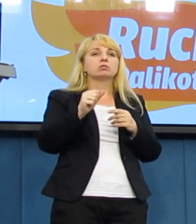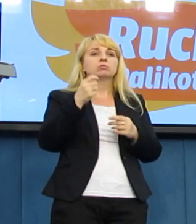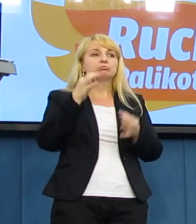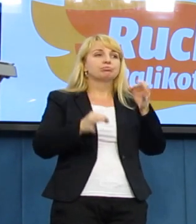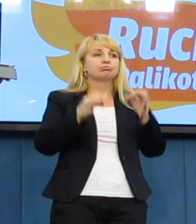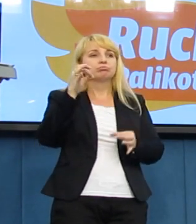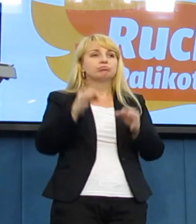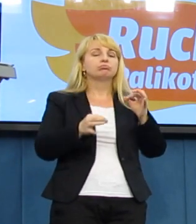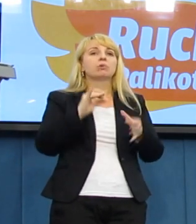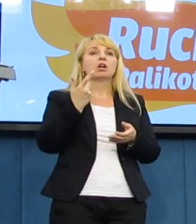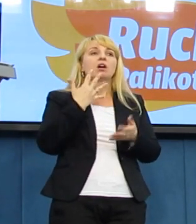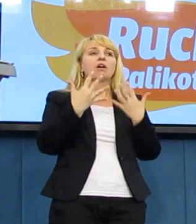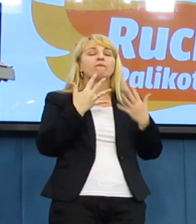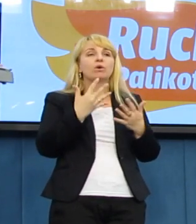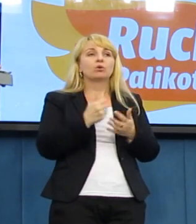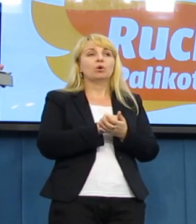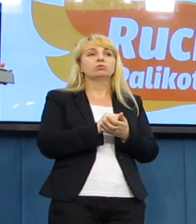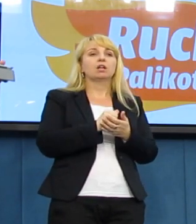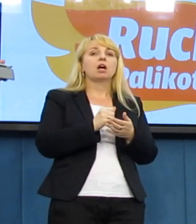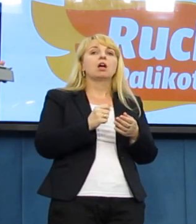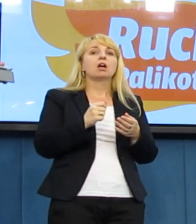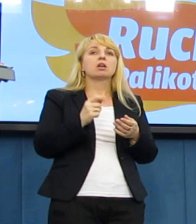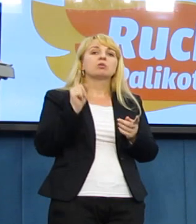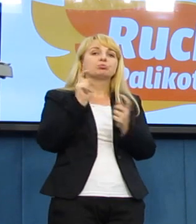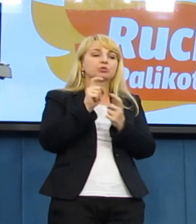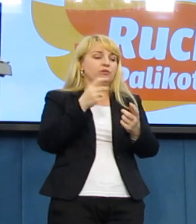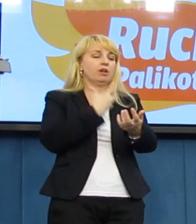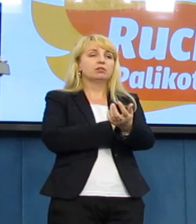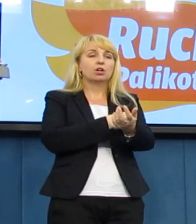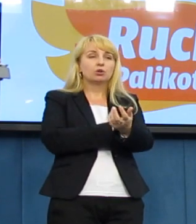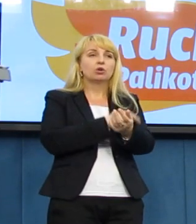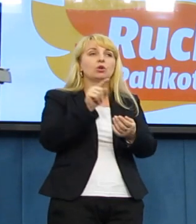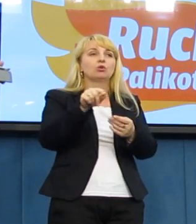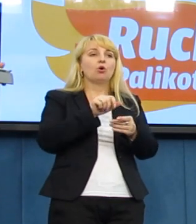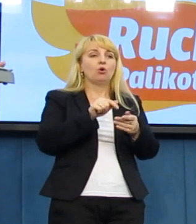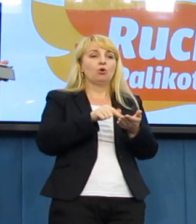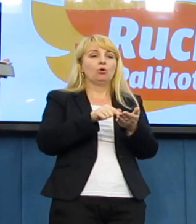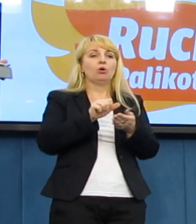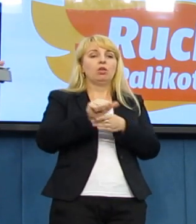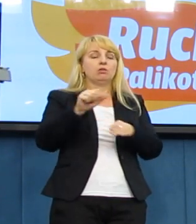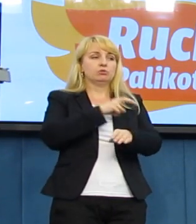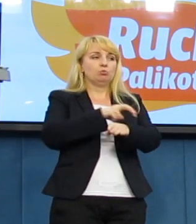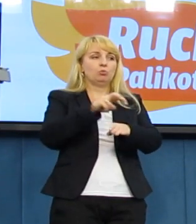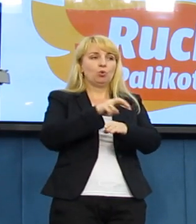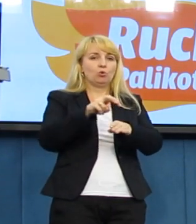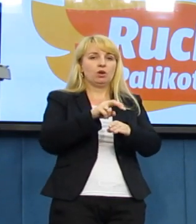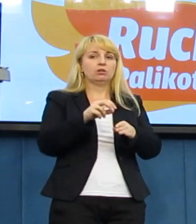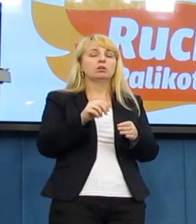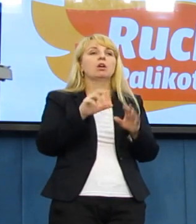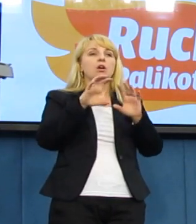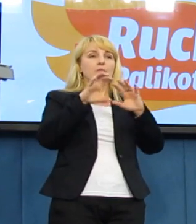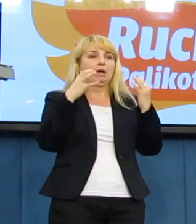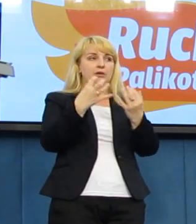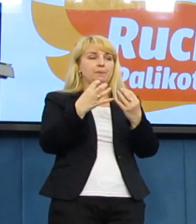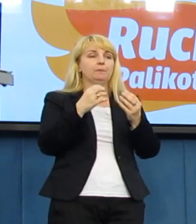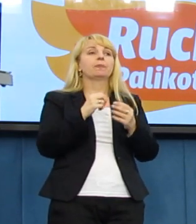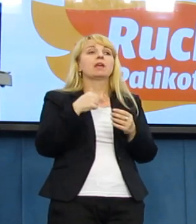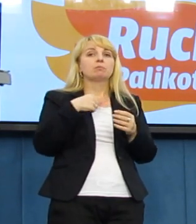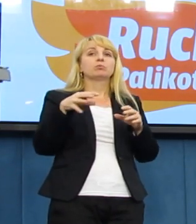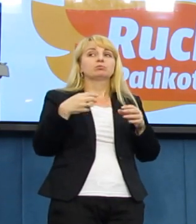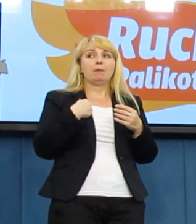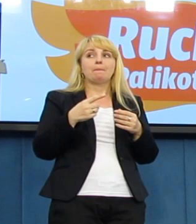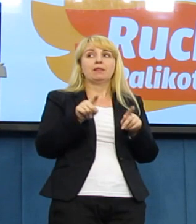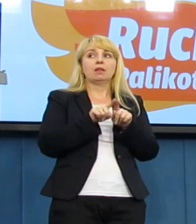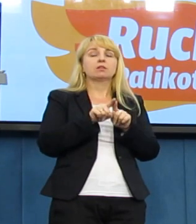polityki narkotykowej w Polsce. To jest projekt parlamentarny nie tylko ruchu pani Kota, bo przyłączyła się do tego projektu kilku posłów